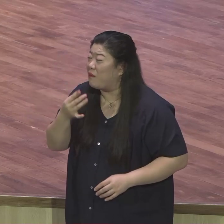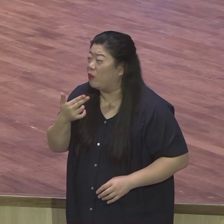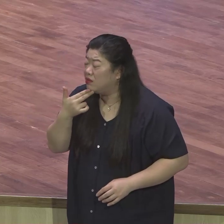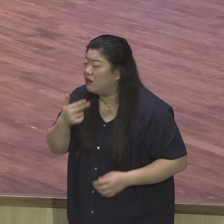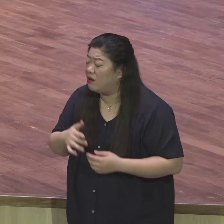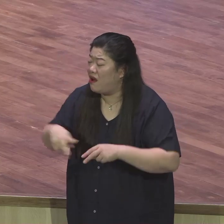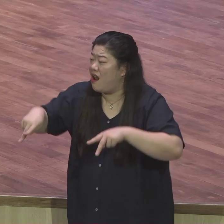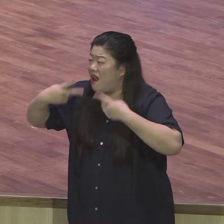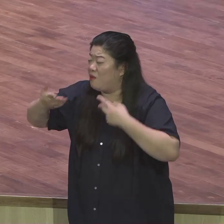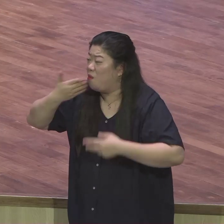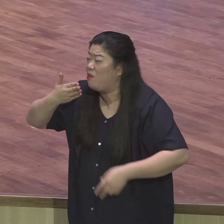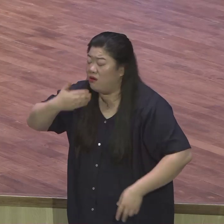소리예요.